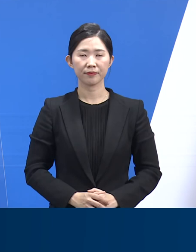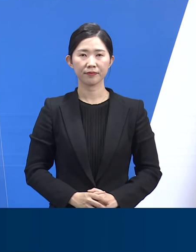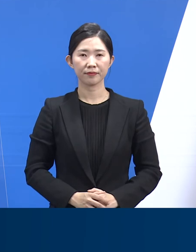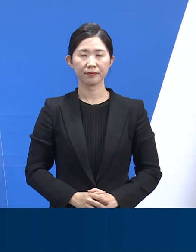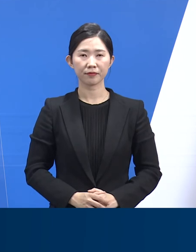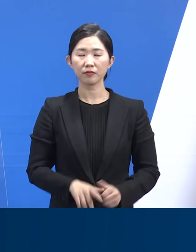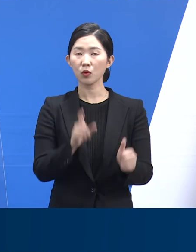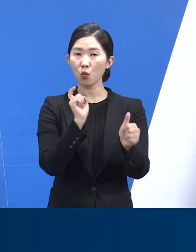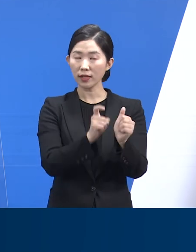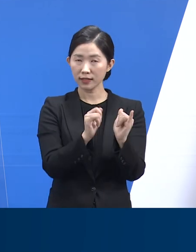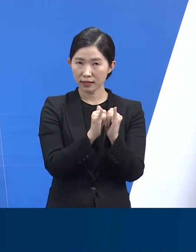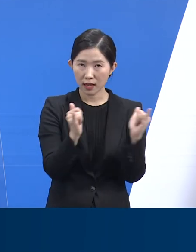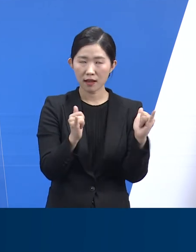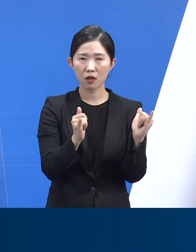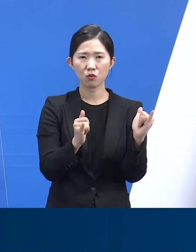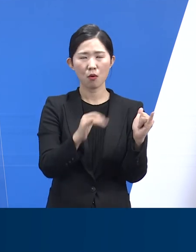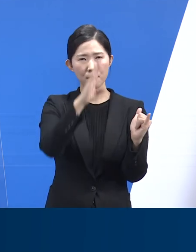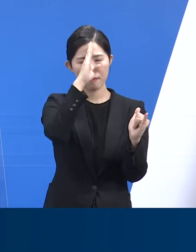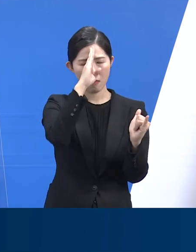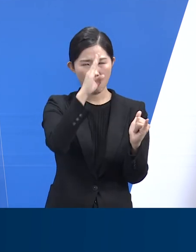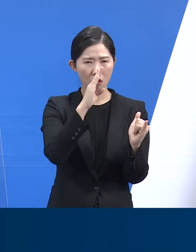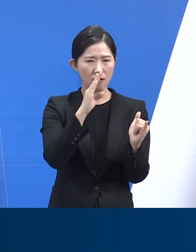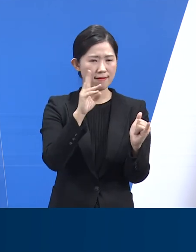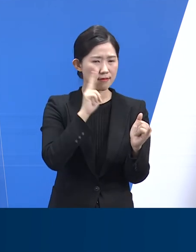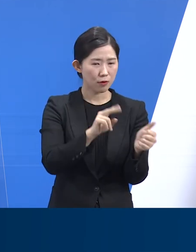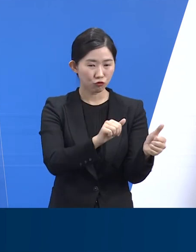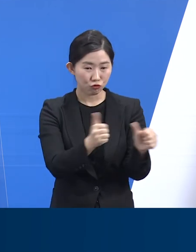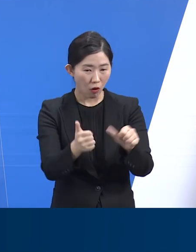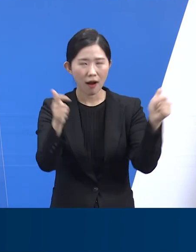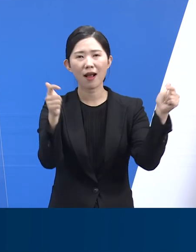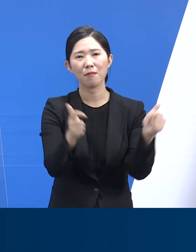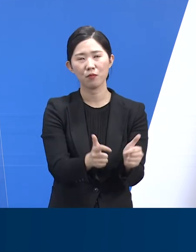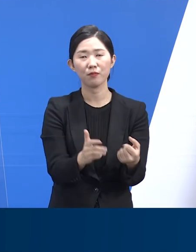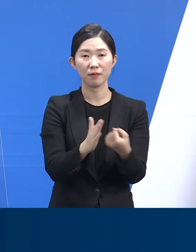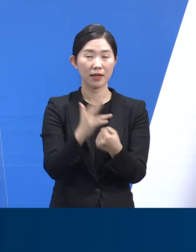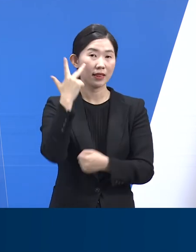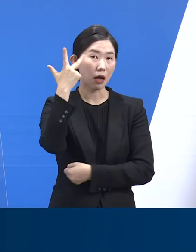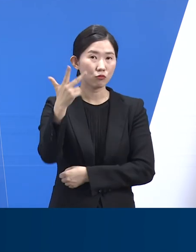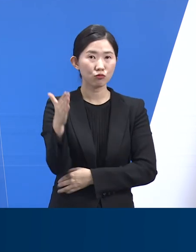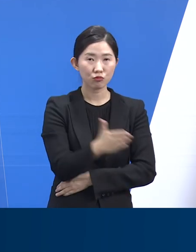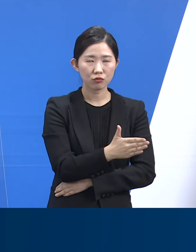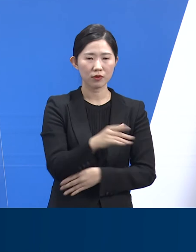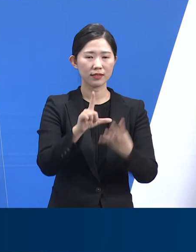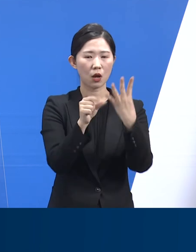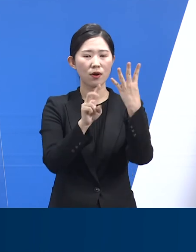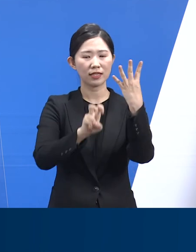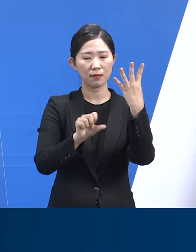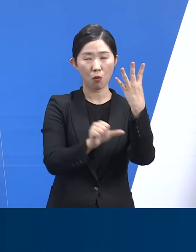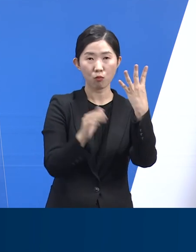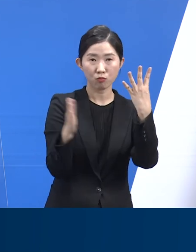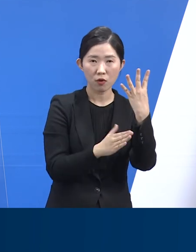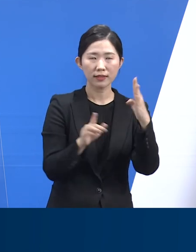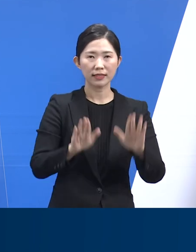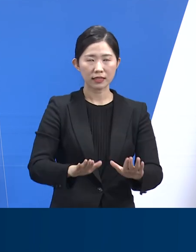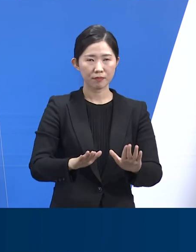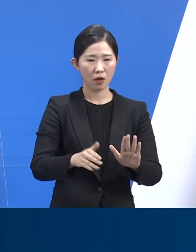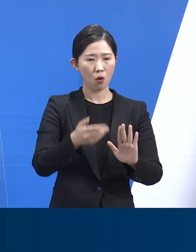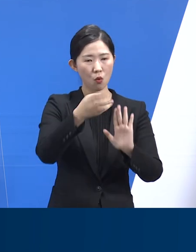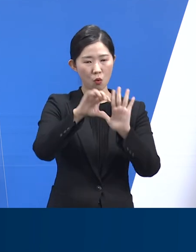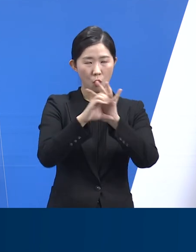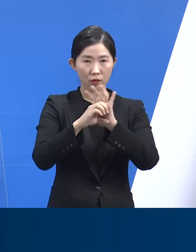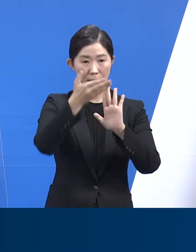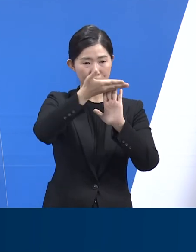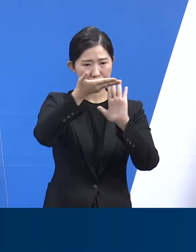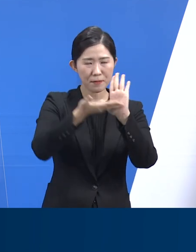확진자 및 위중증 사망 감수세에 따라 다음 주 4월 25일부터는 현재 1급 환염병인 코로나19의 등급이